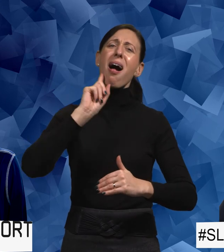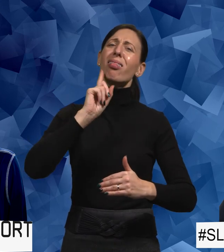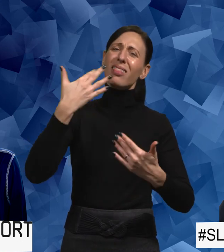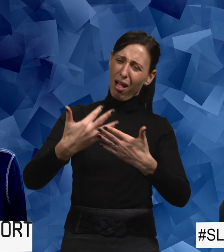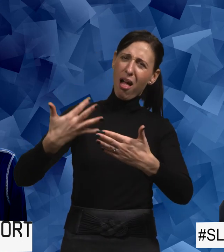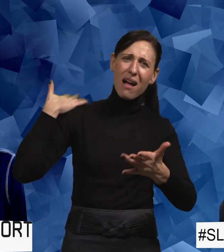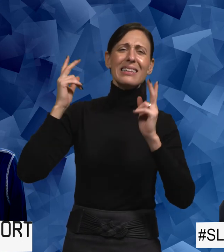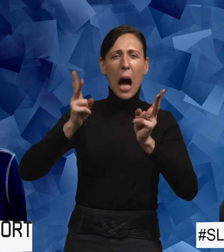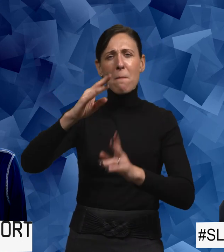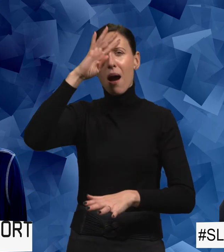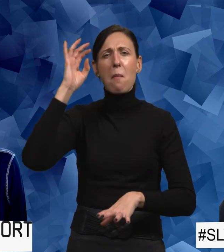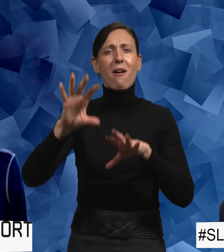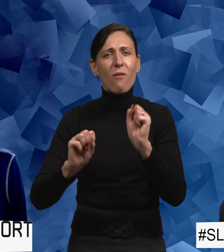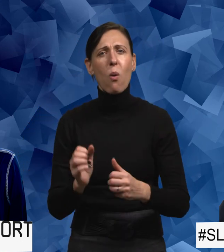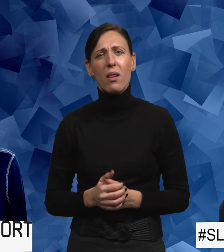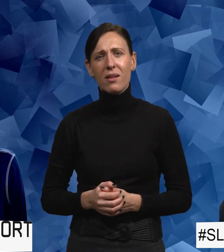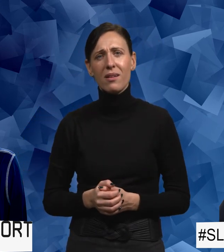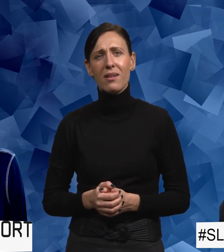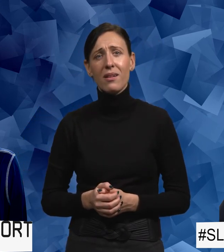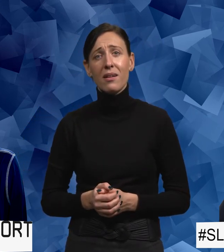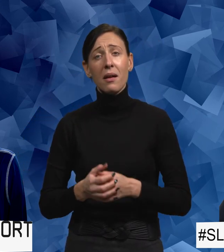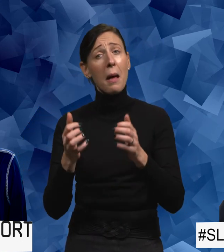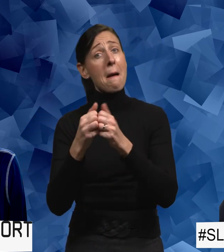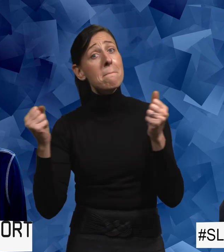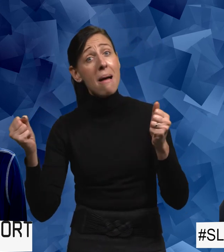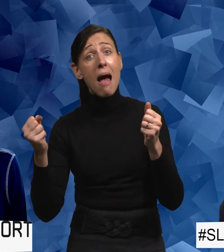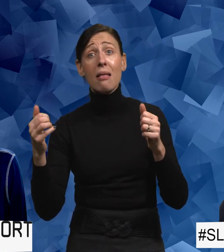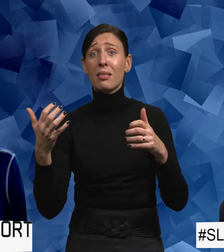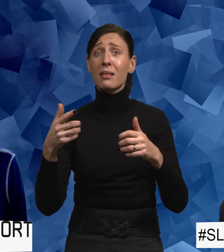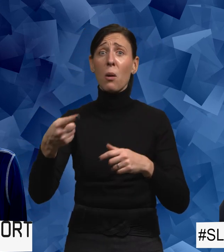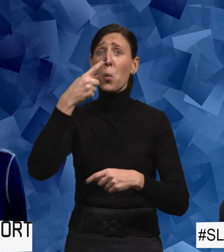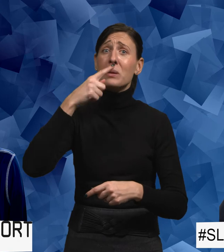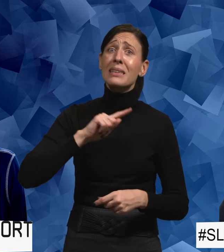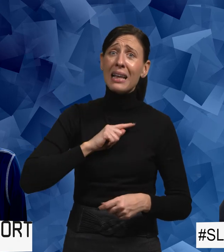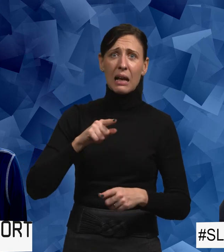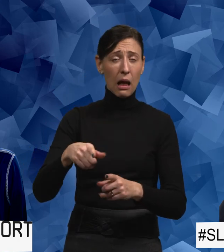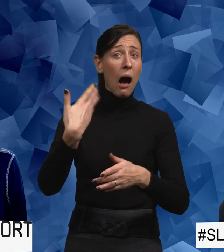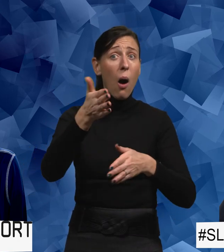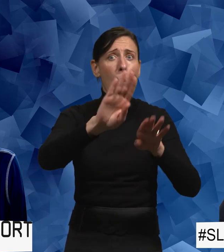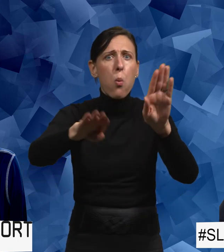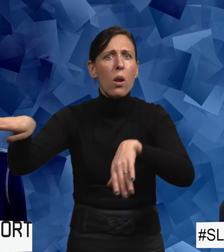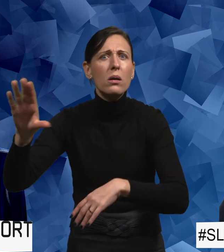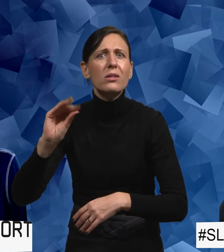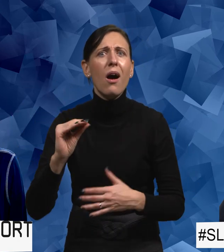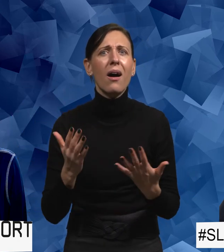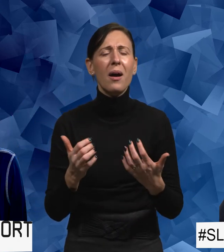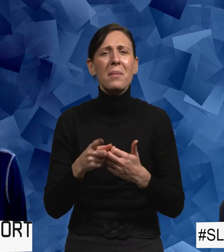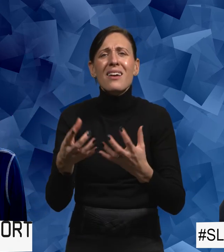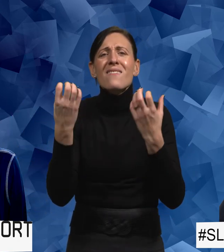om, det är samma gamla våld. Men formerna och utsattheten kan se annorlunda ut. Och det är också ett viktigt budskap